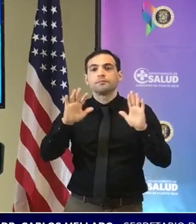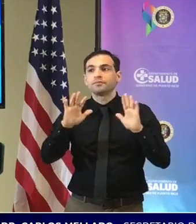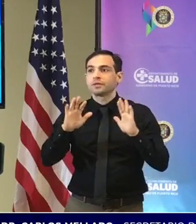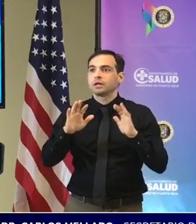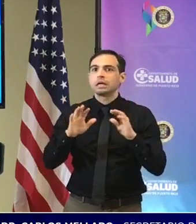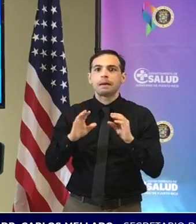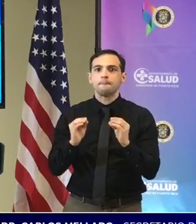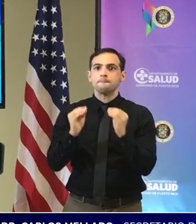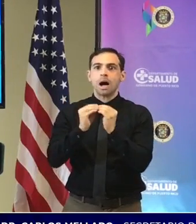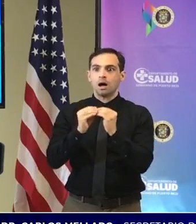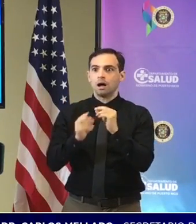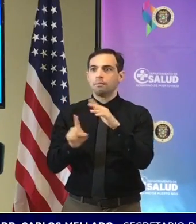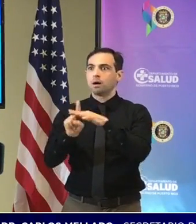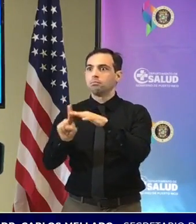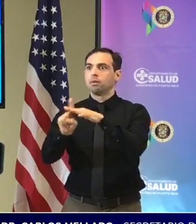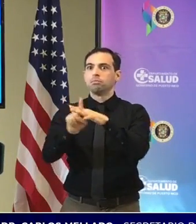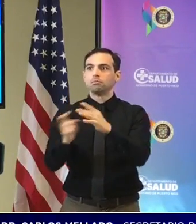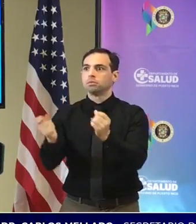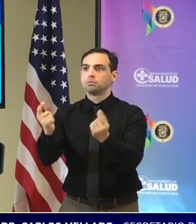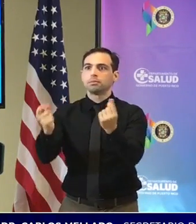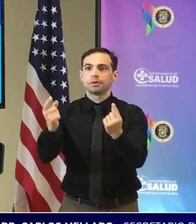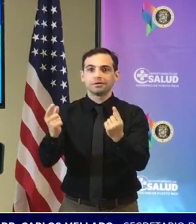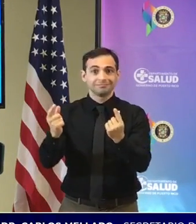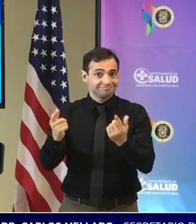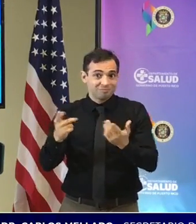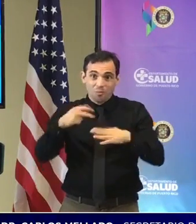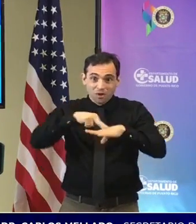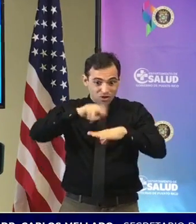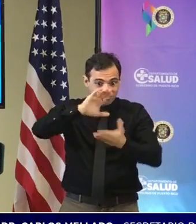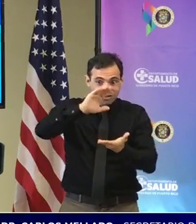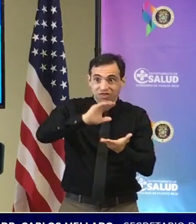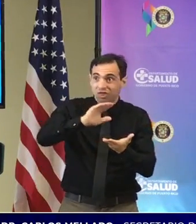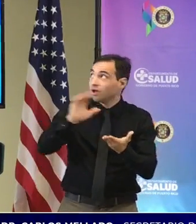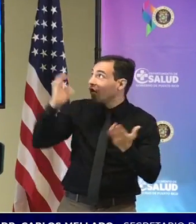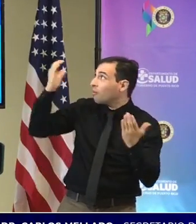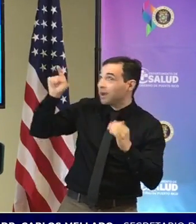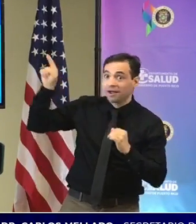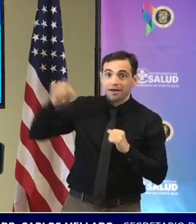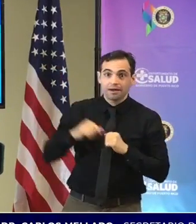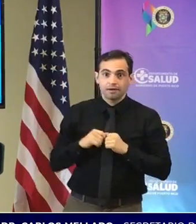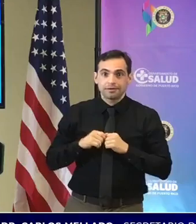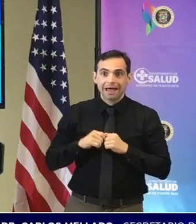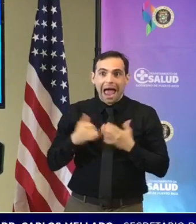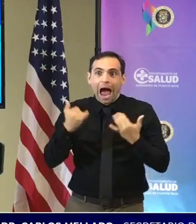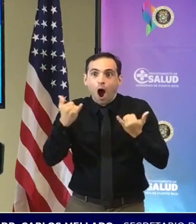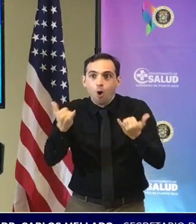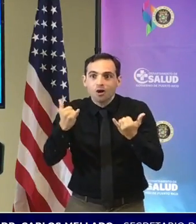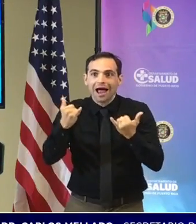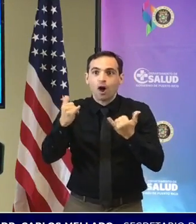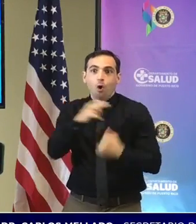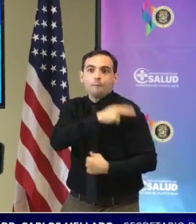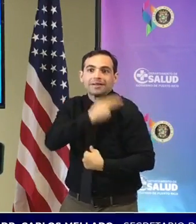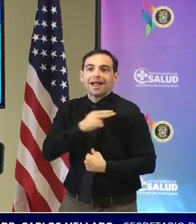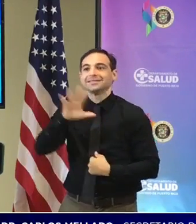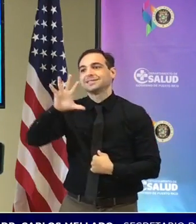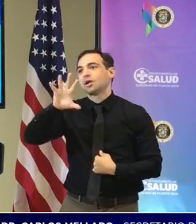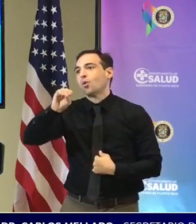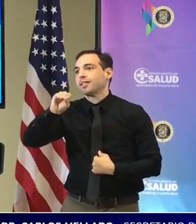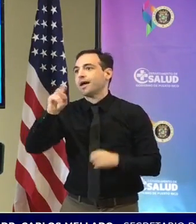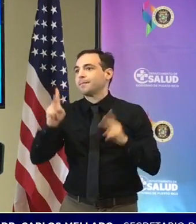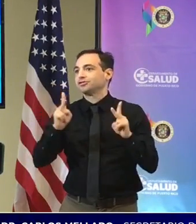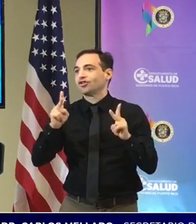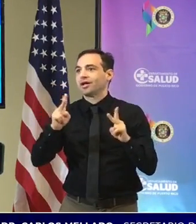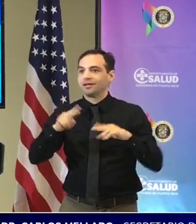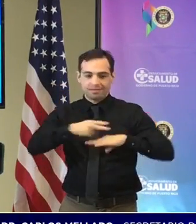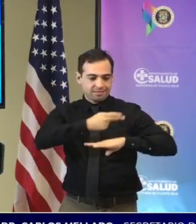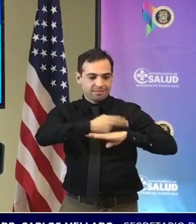y ahora mismo los hospitales están vuelvo y repito están en 50 pacientes hospitalizados por COVID así que